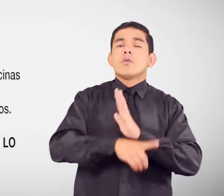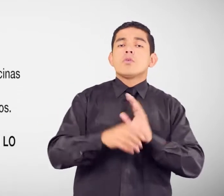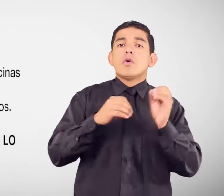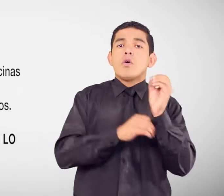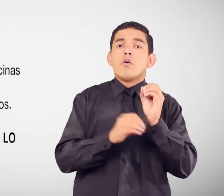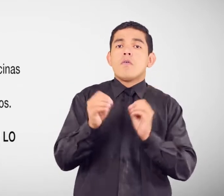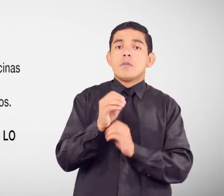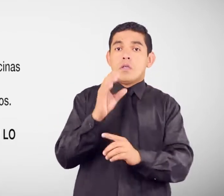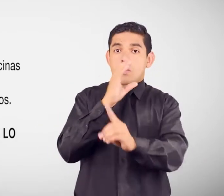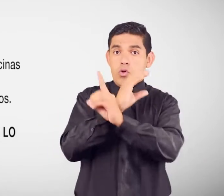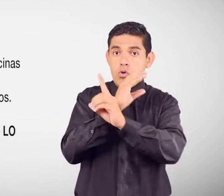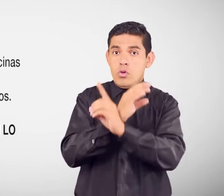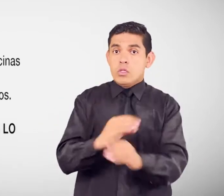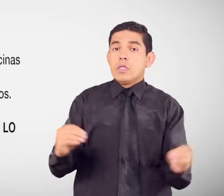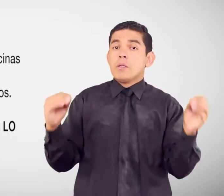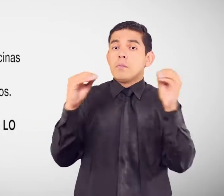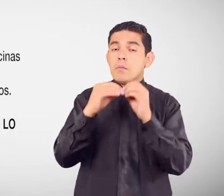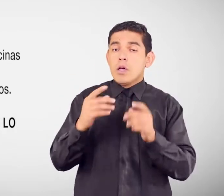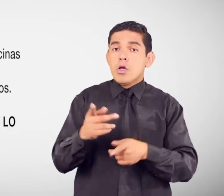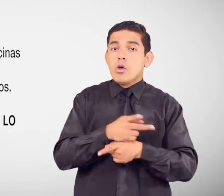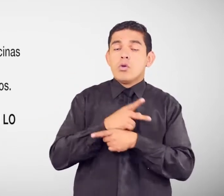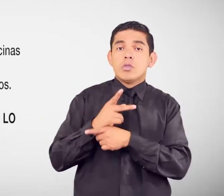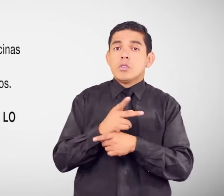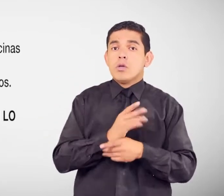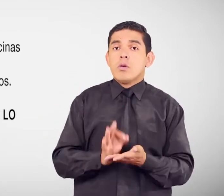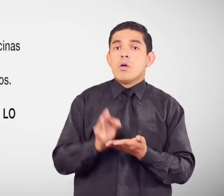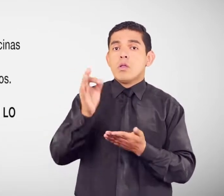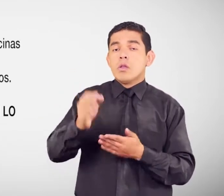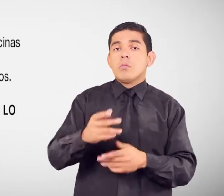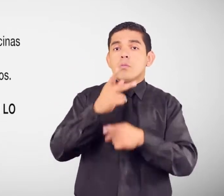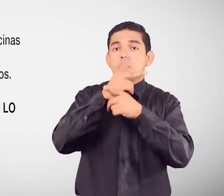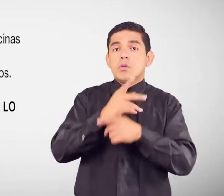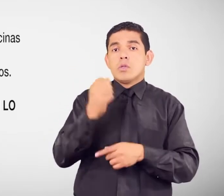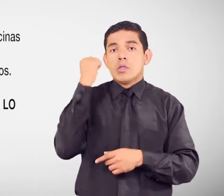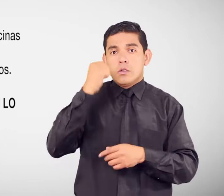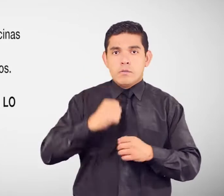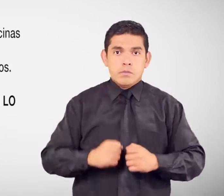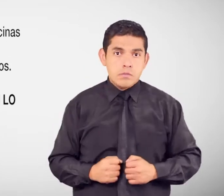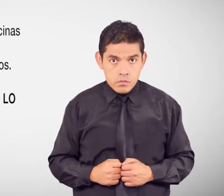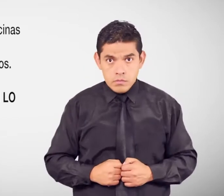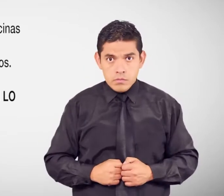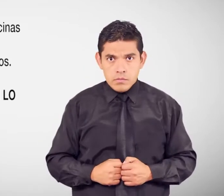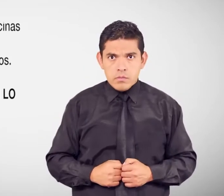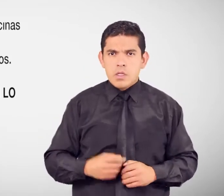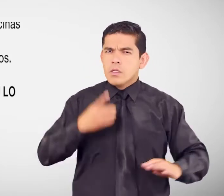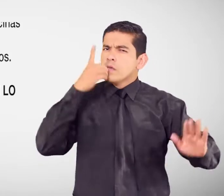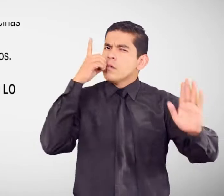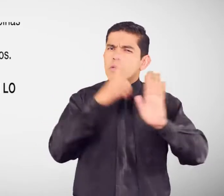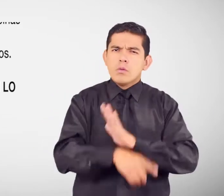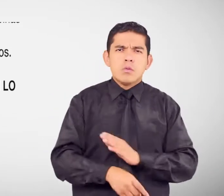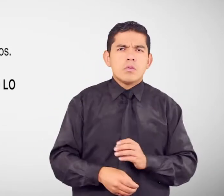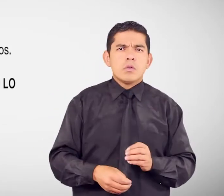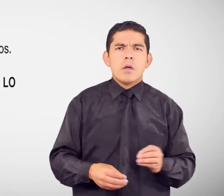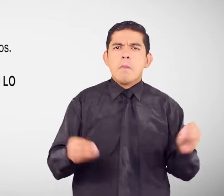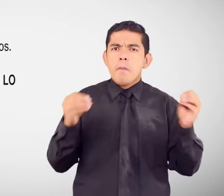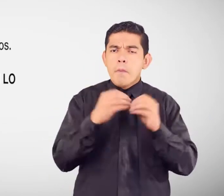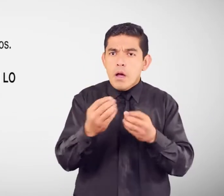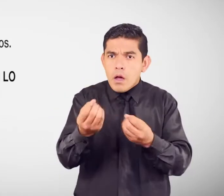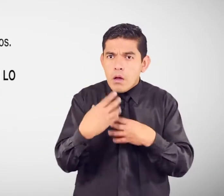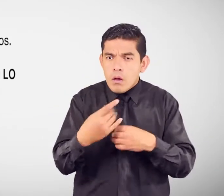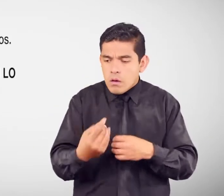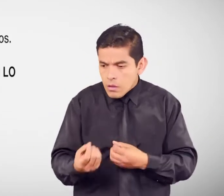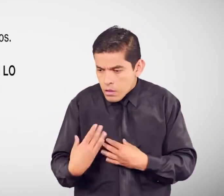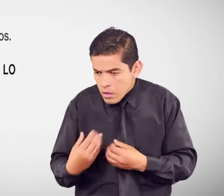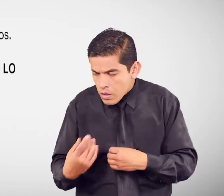Consejos Cantonales De Protección de Derechos Denuncia estos casos Cree en lo que te dicen los niños Niñas y